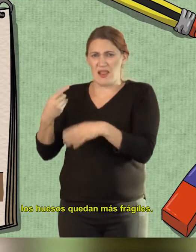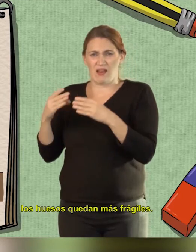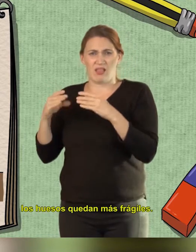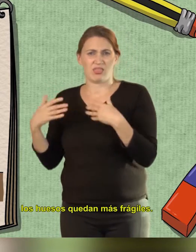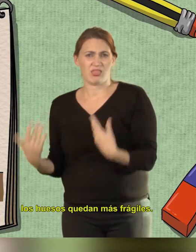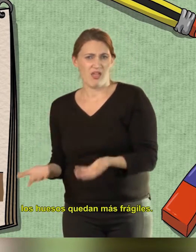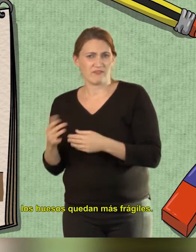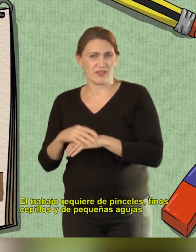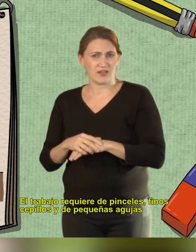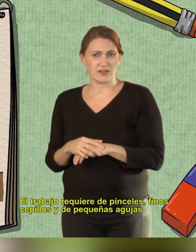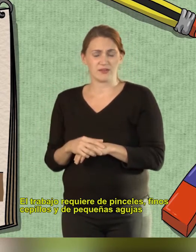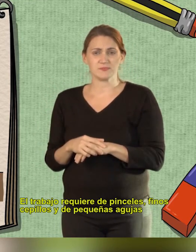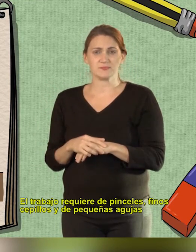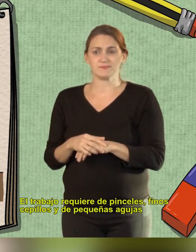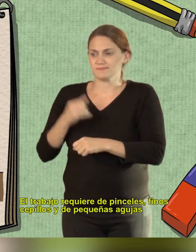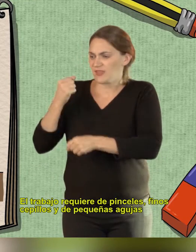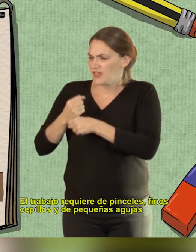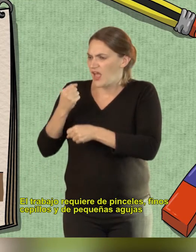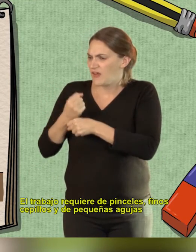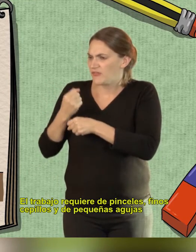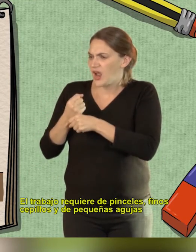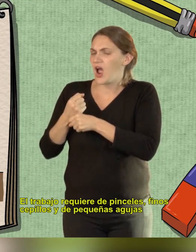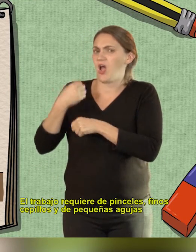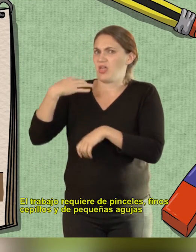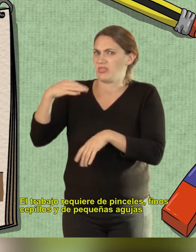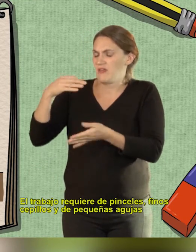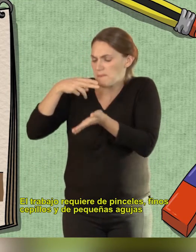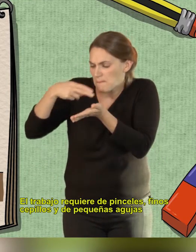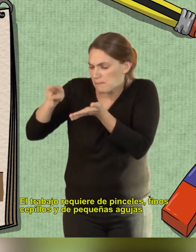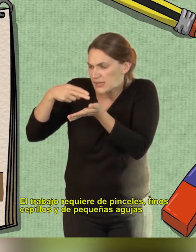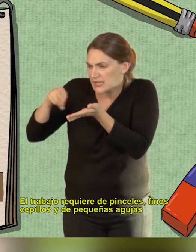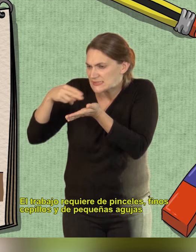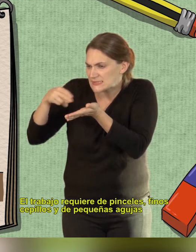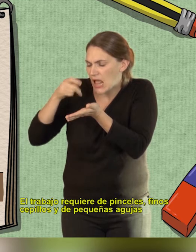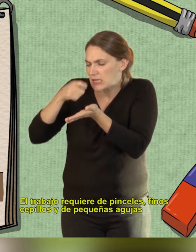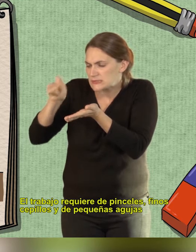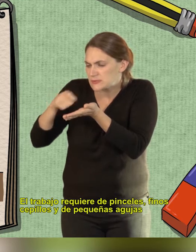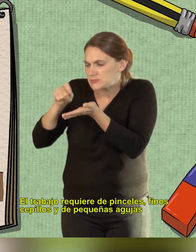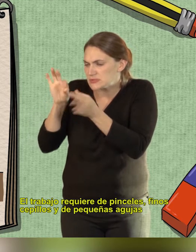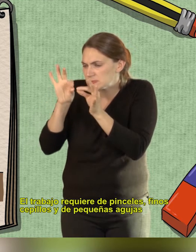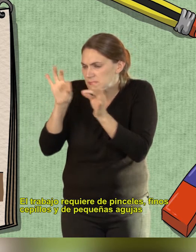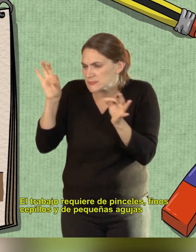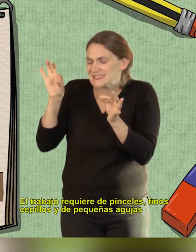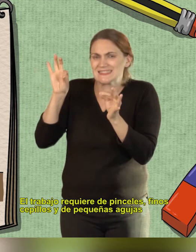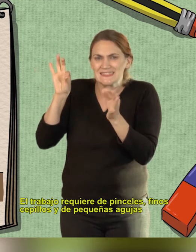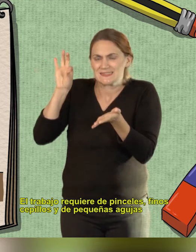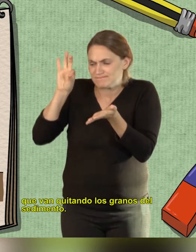es suficiente para alguien que no pueda escuchar, pero no es así.